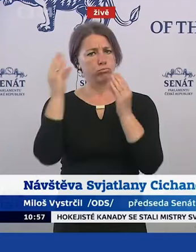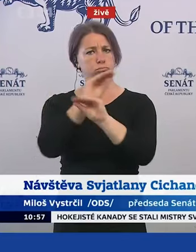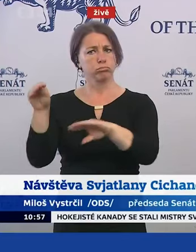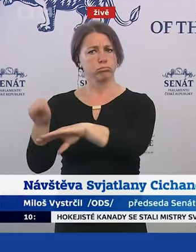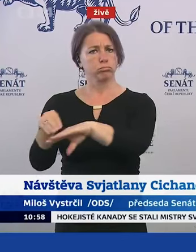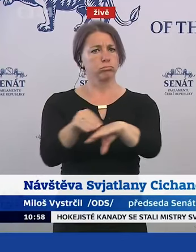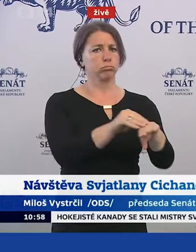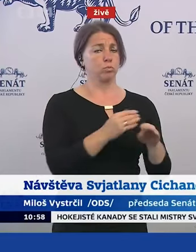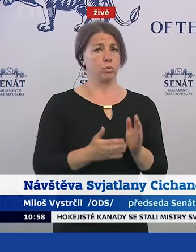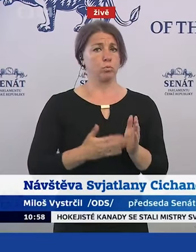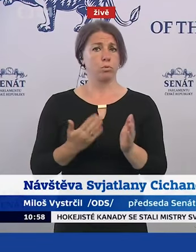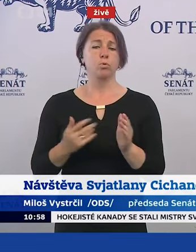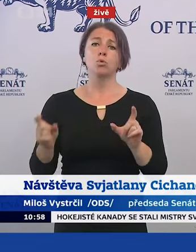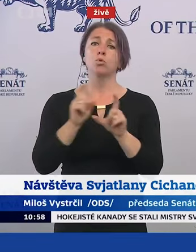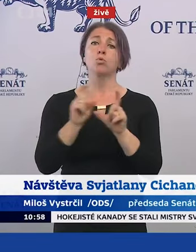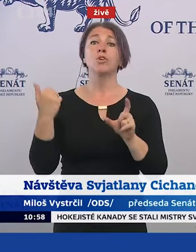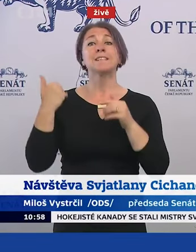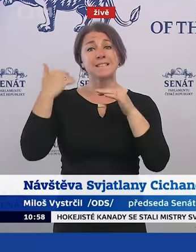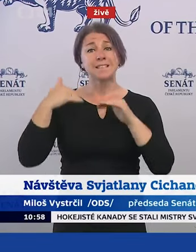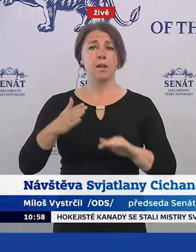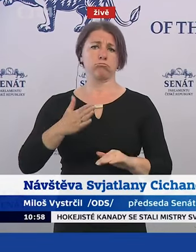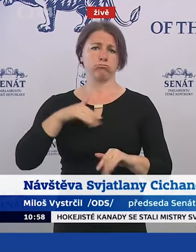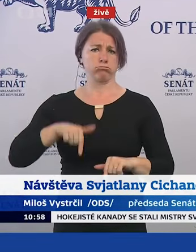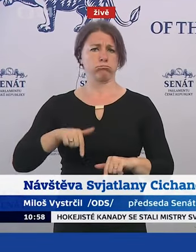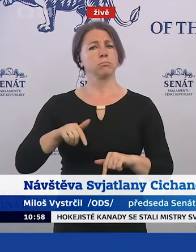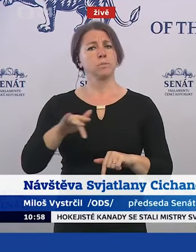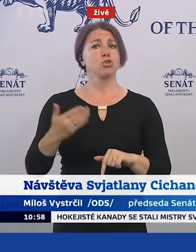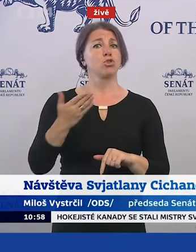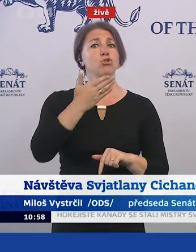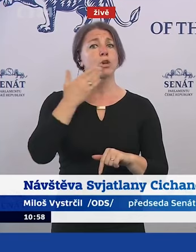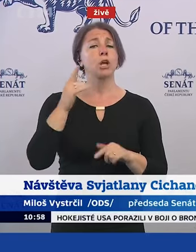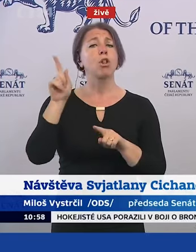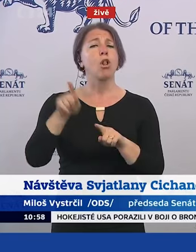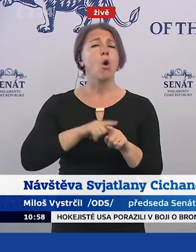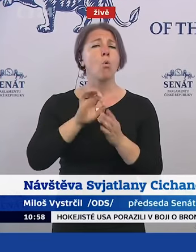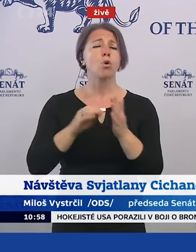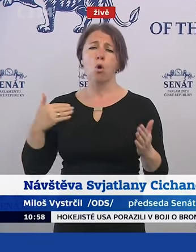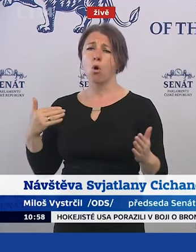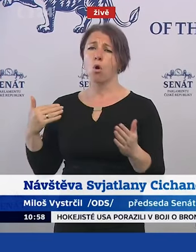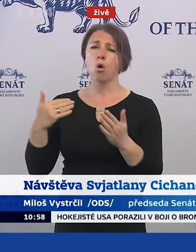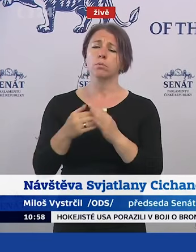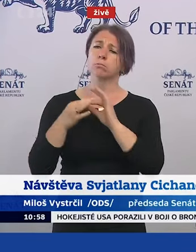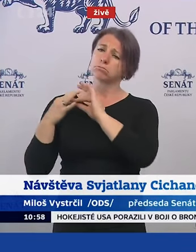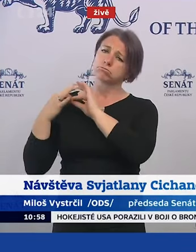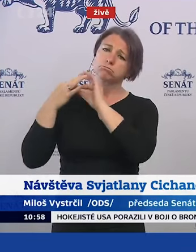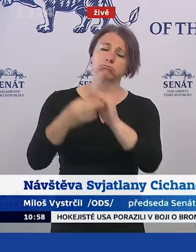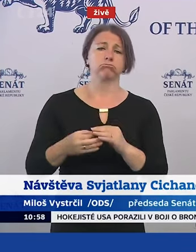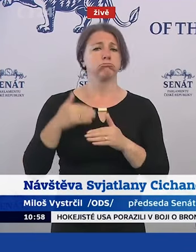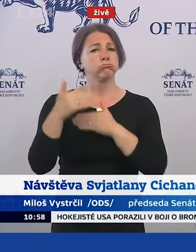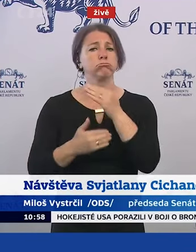Chci zdůraznit, že Senát, Český Senát, dlouhodobě a kontinuálně